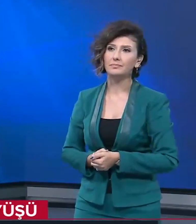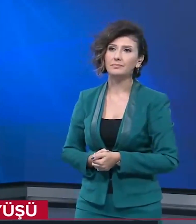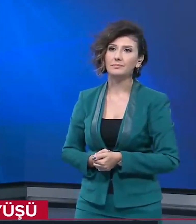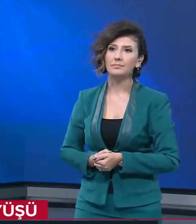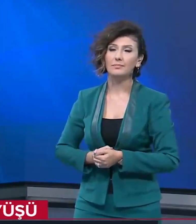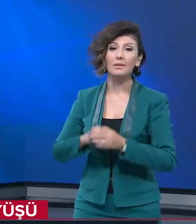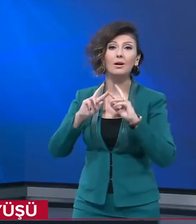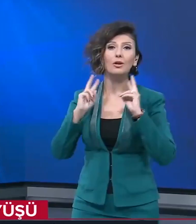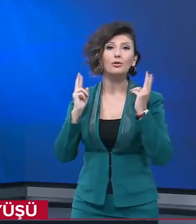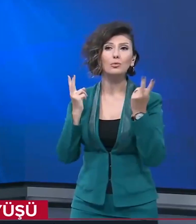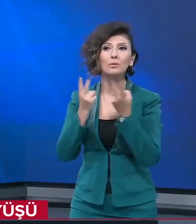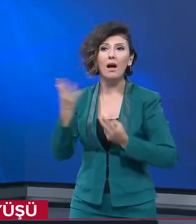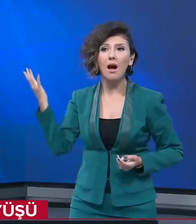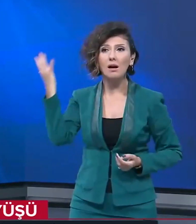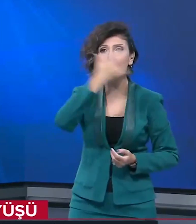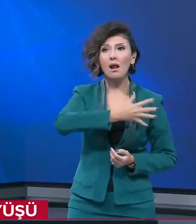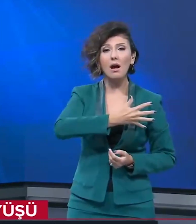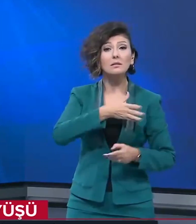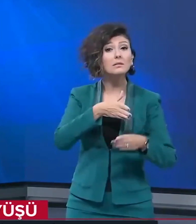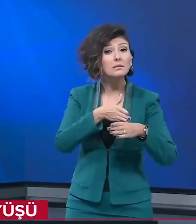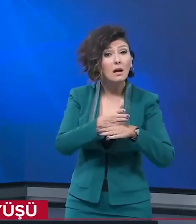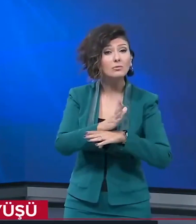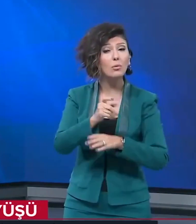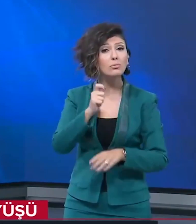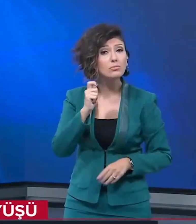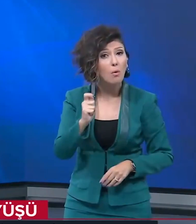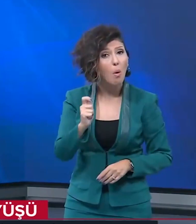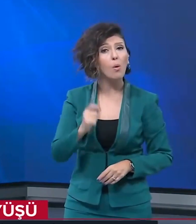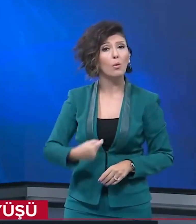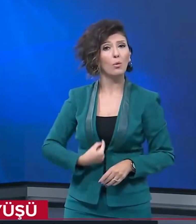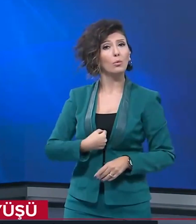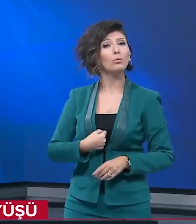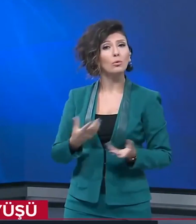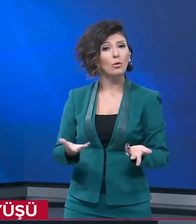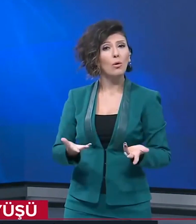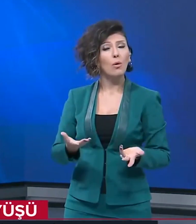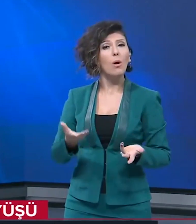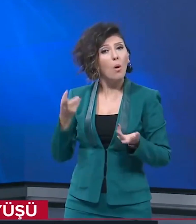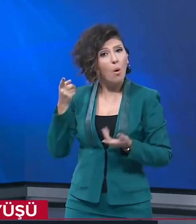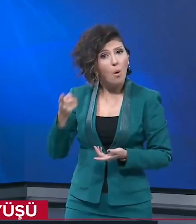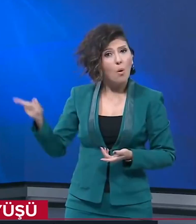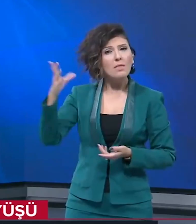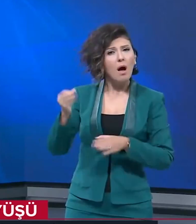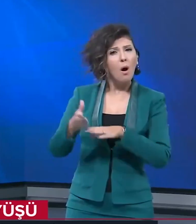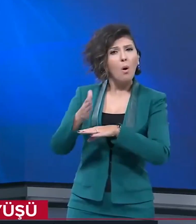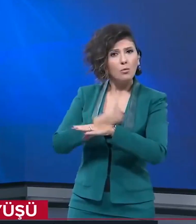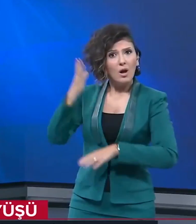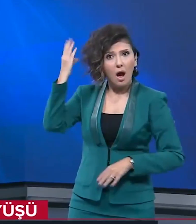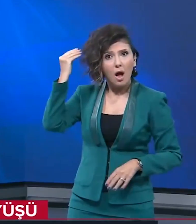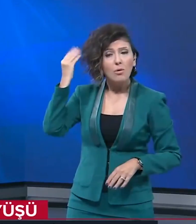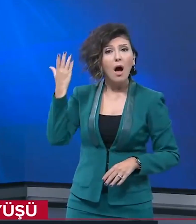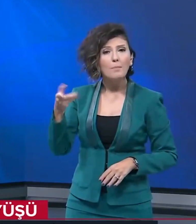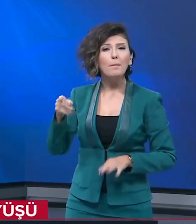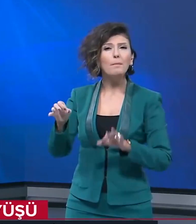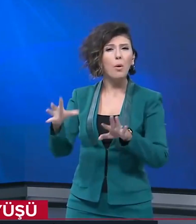Dünyamız karardı ve gerçekten çok zor bir duygu. Yani evet onları daha öncesinde anlıyorduk ama bu